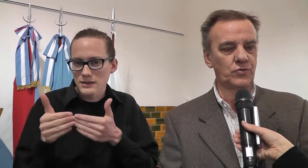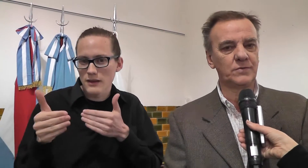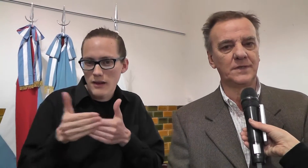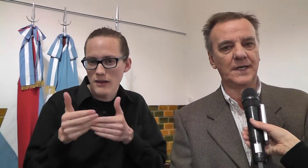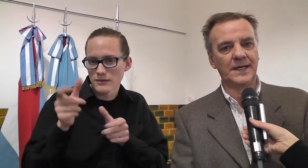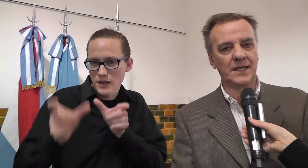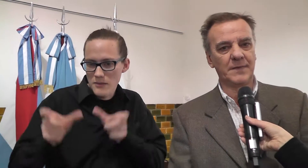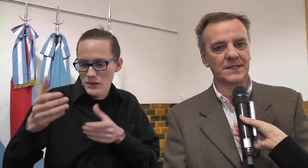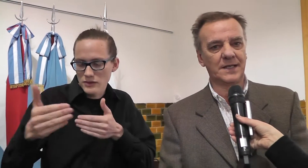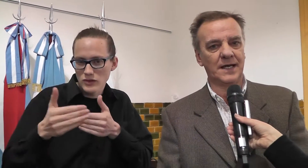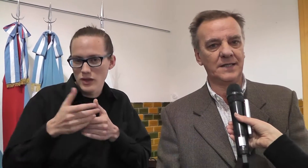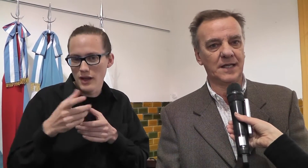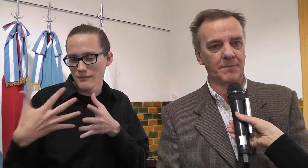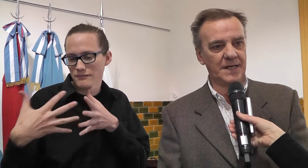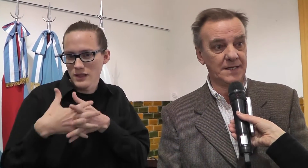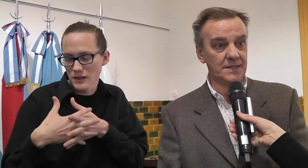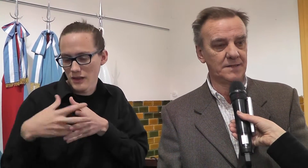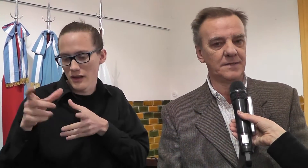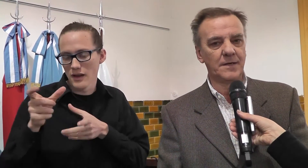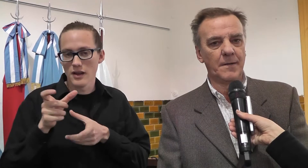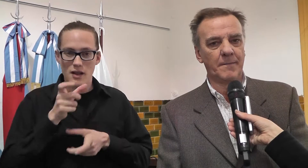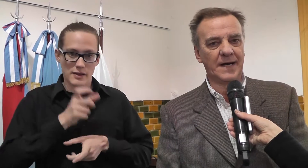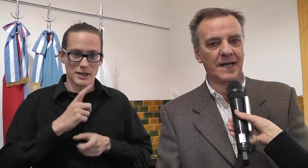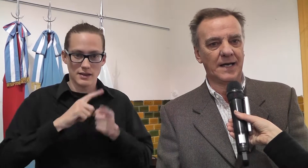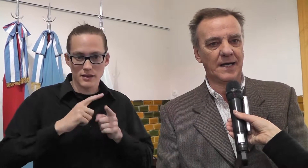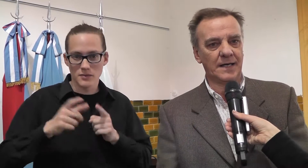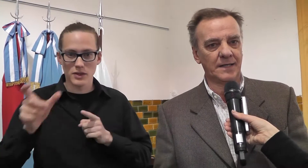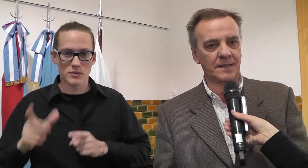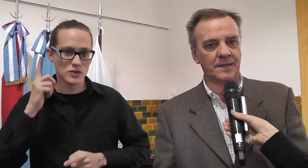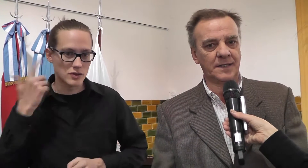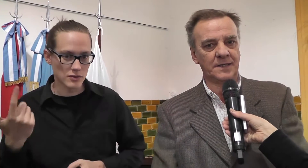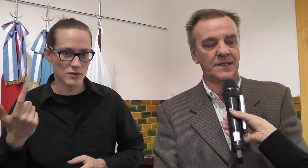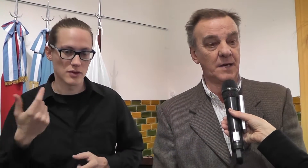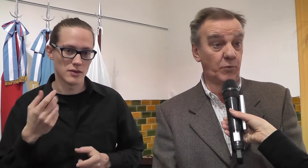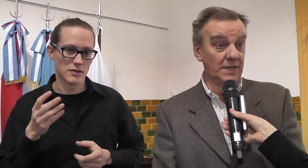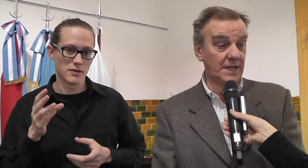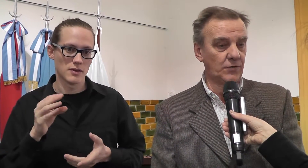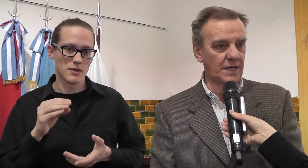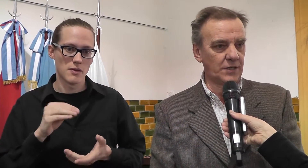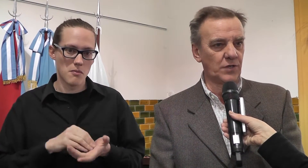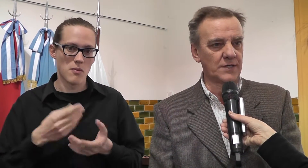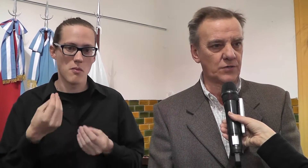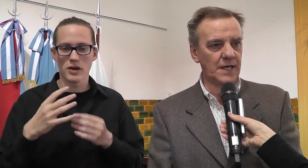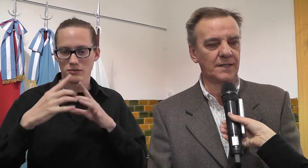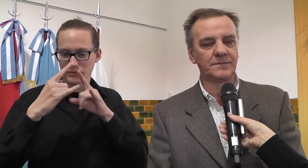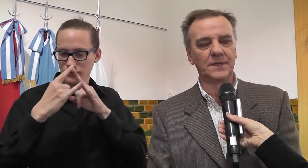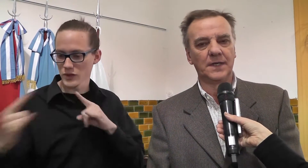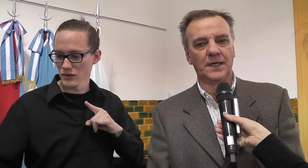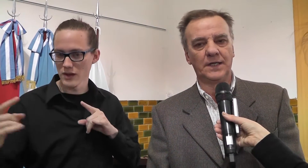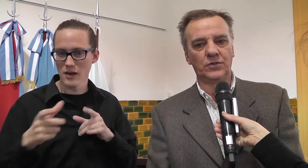y además a intérpretes para tender puentes con el resto de la sociedad. Esto